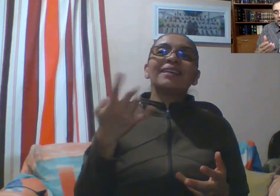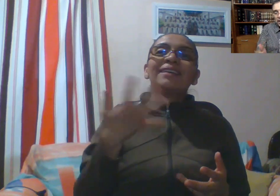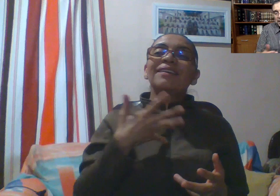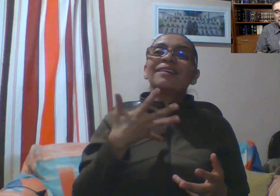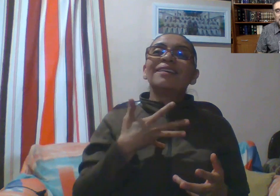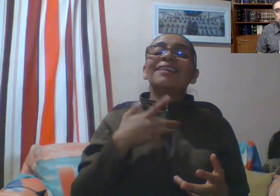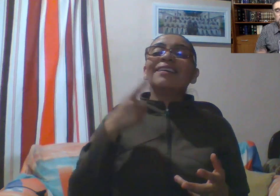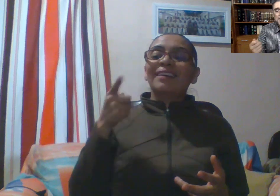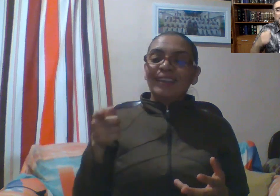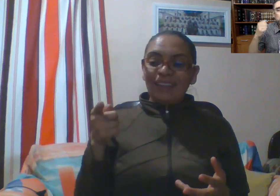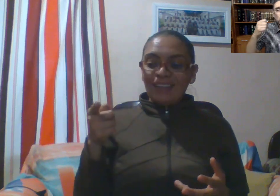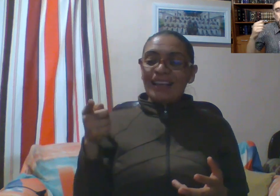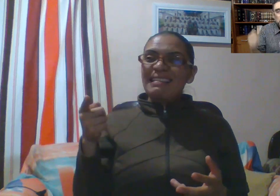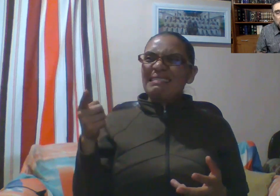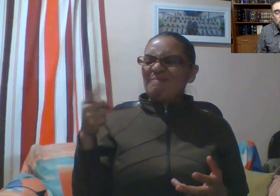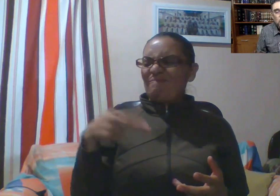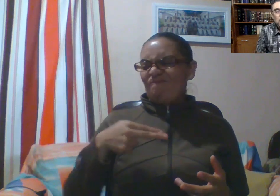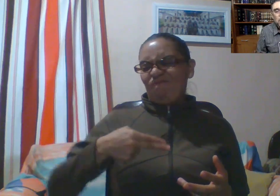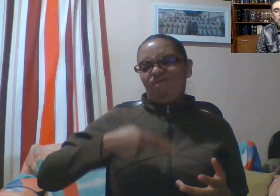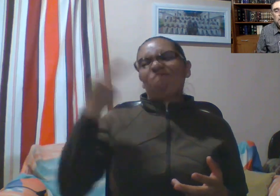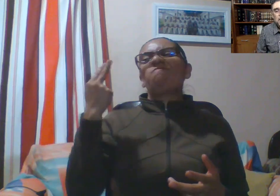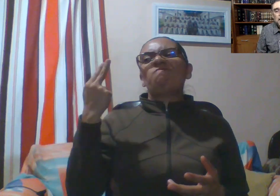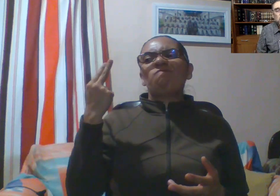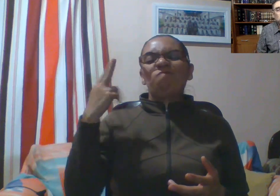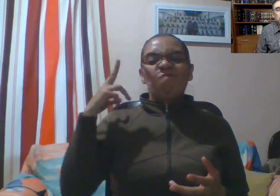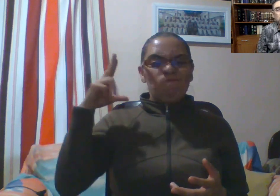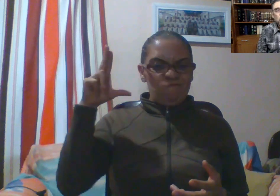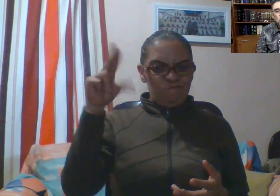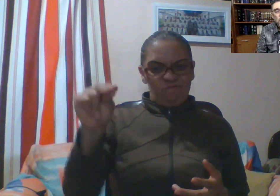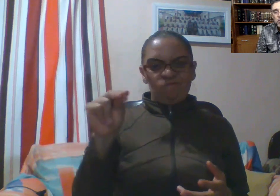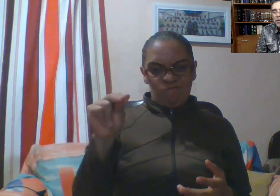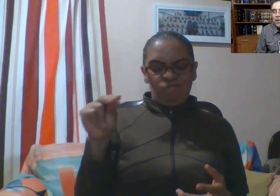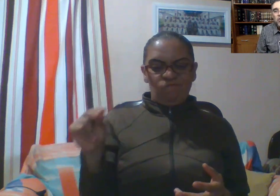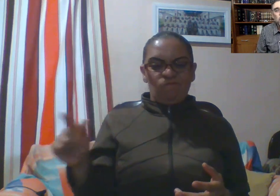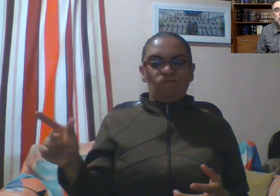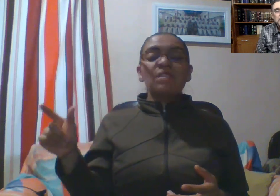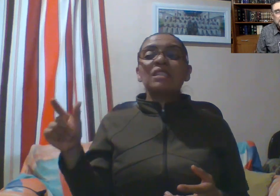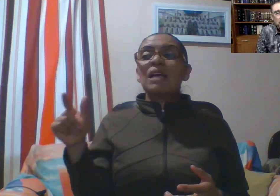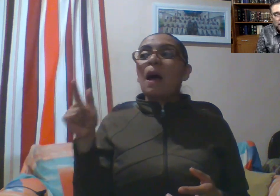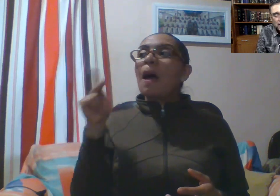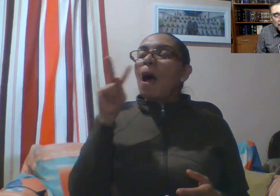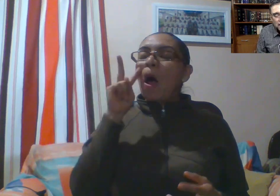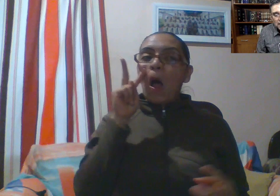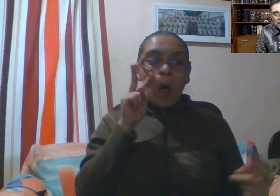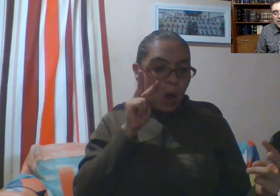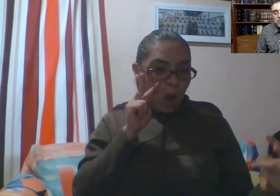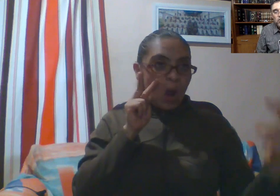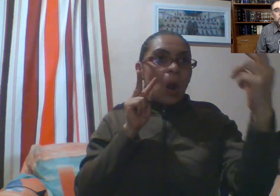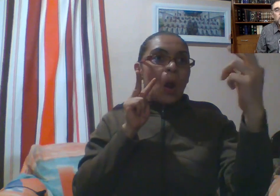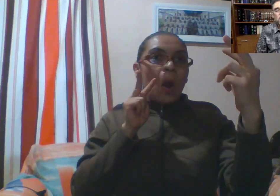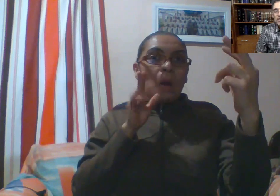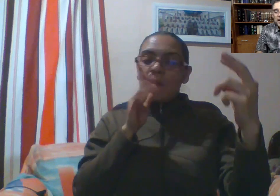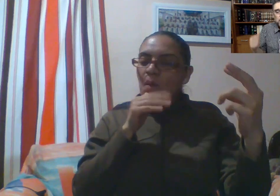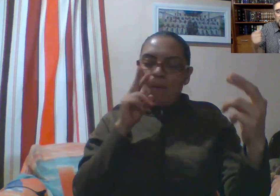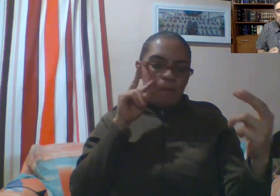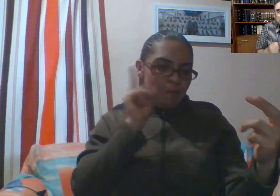alguien hiciera eso. más, estaba prohibido. Lección número uno, a un publicado no lo voltees a ver. Lección número dos, jamás